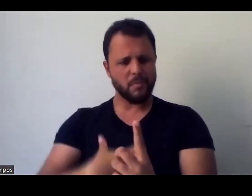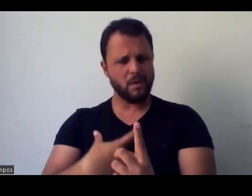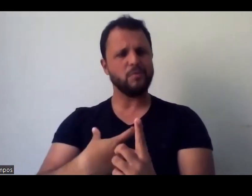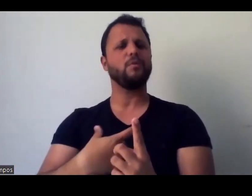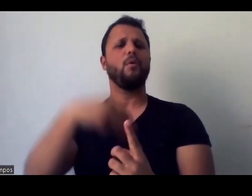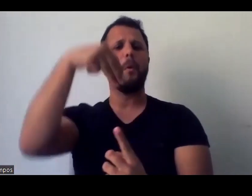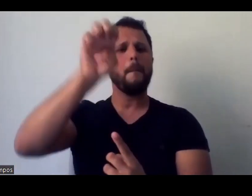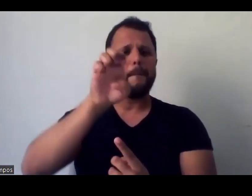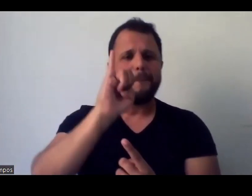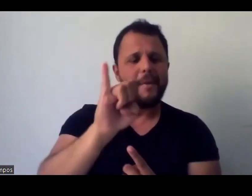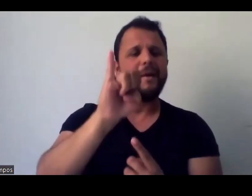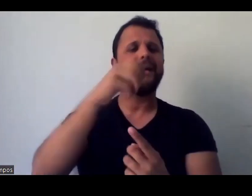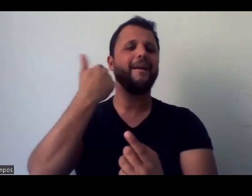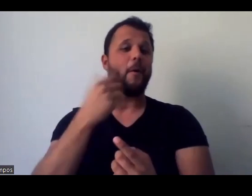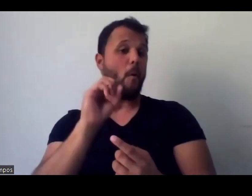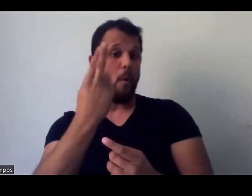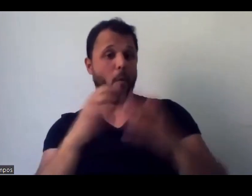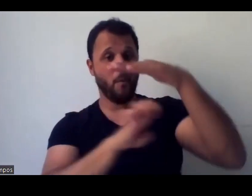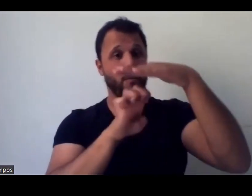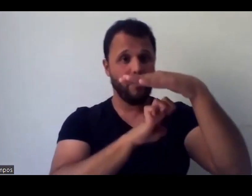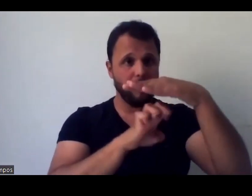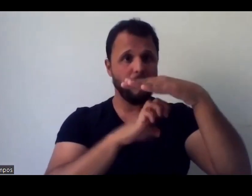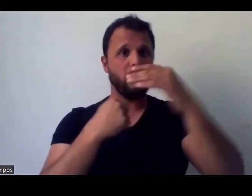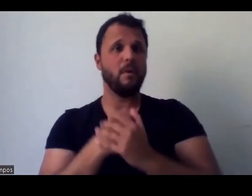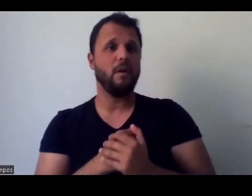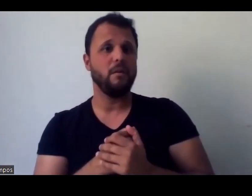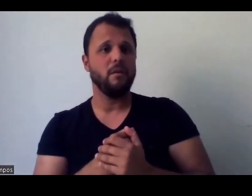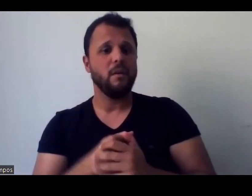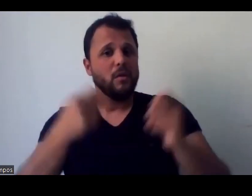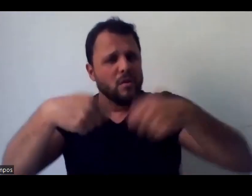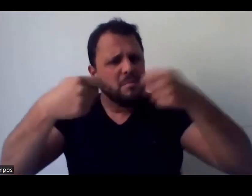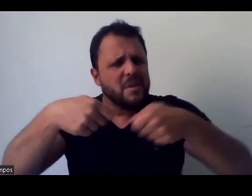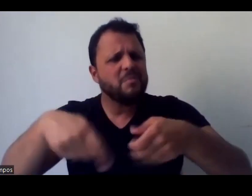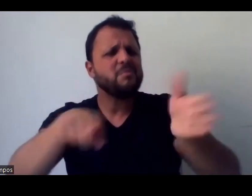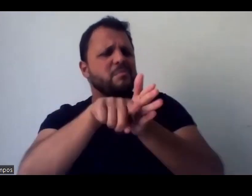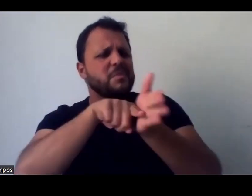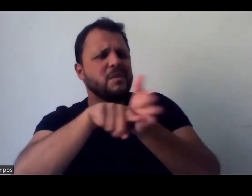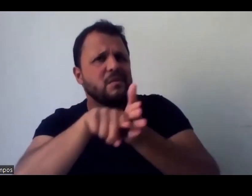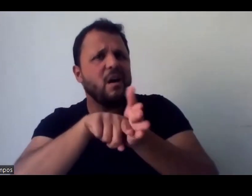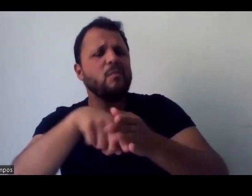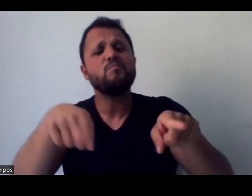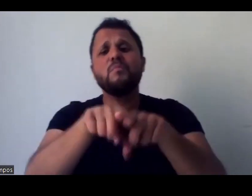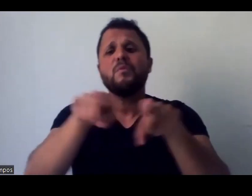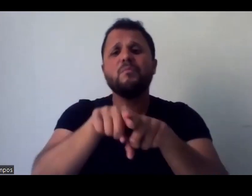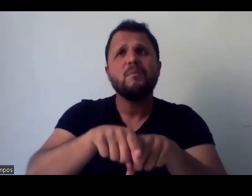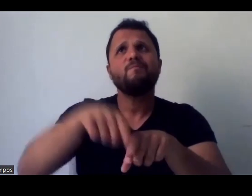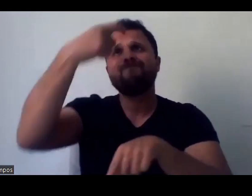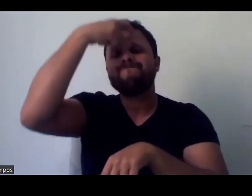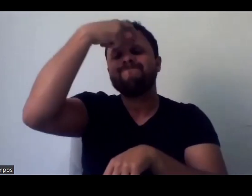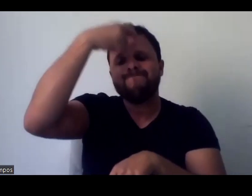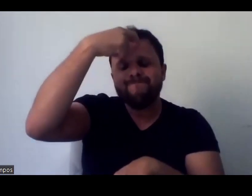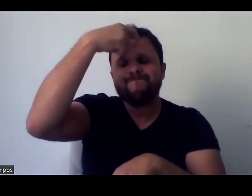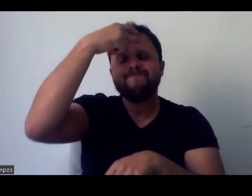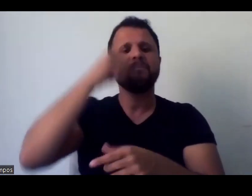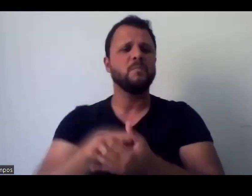MEI, pessoa jurídica, né, de nos atualizarmos, de, né, nos conscientizarmos, buscarmos, né, o